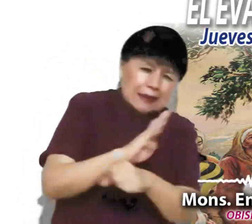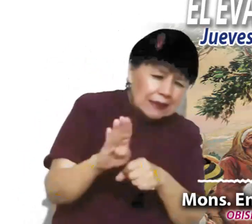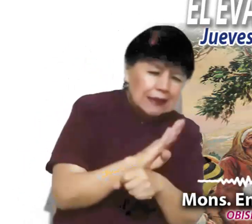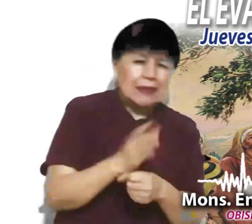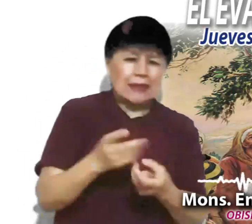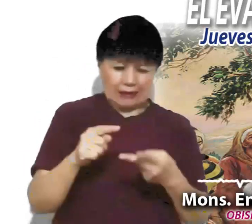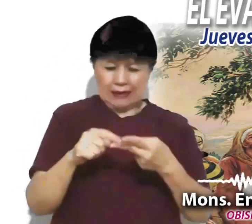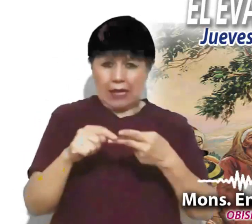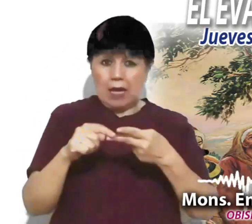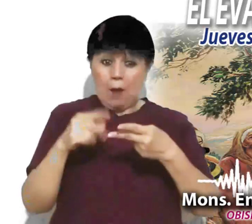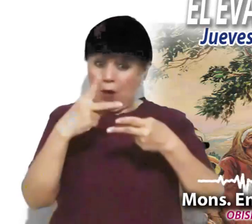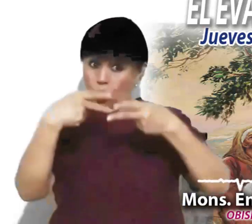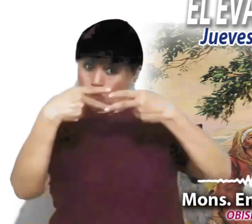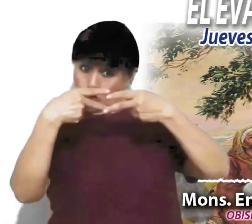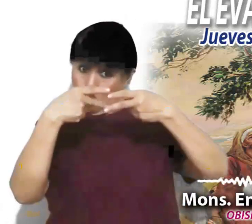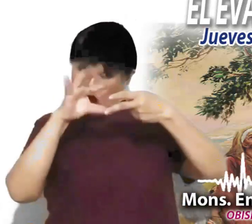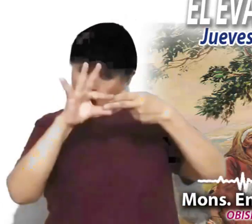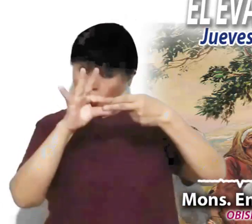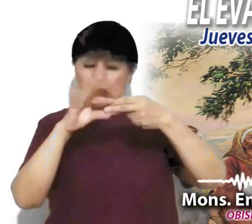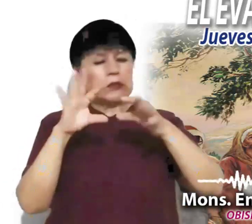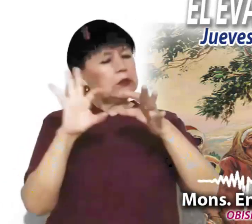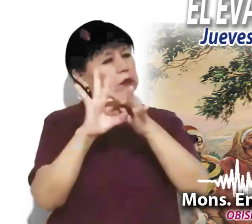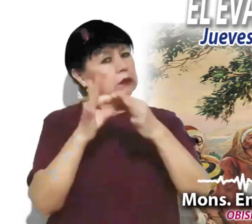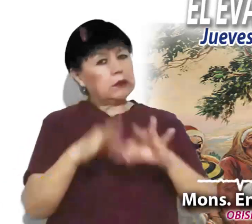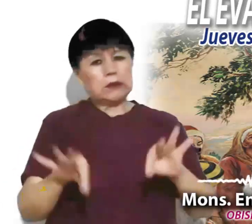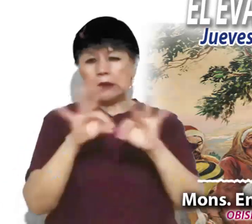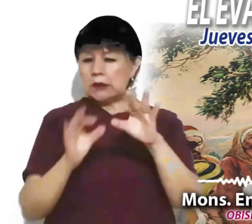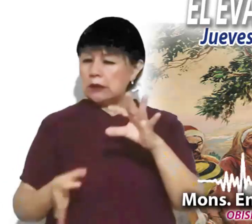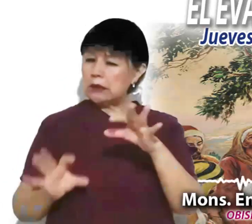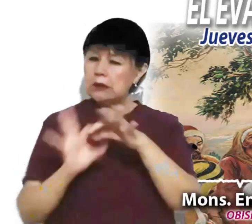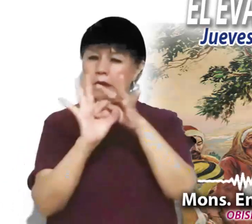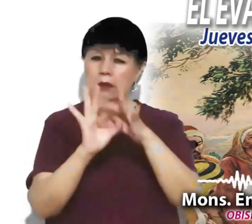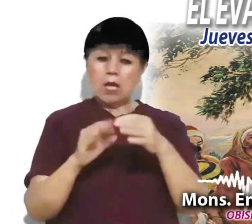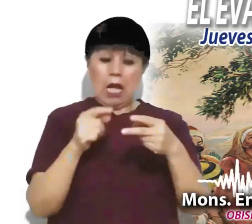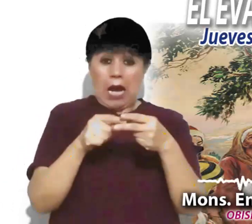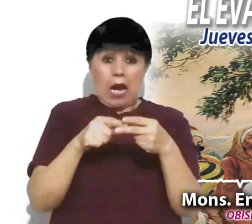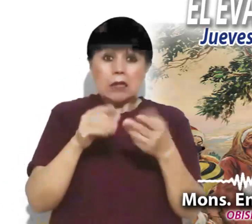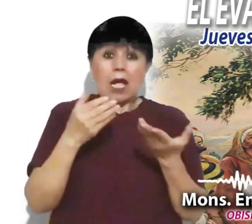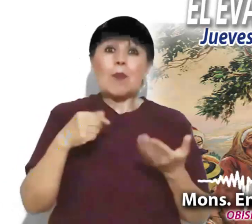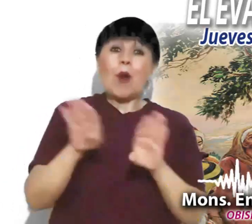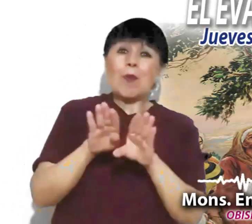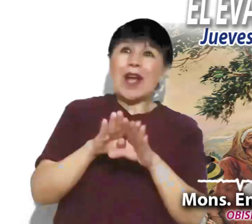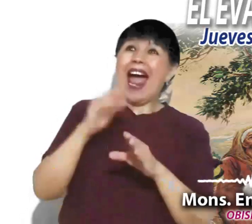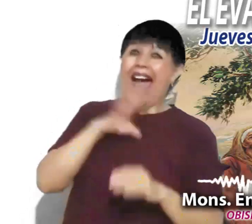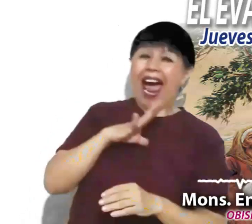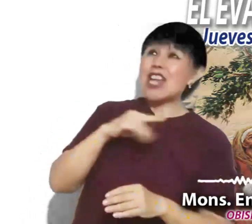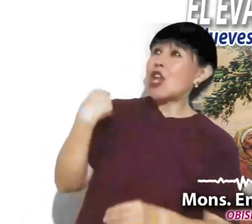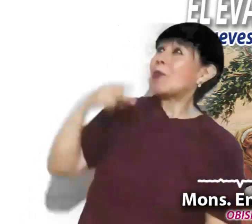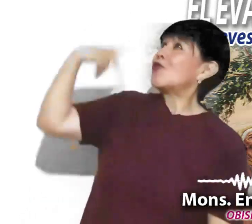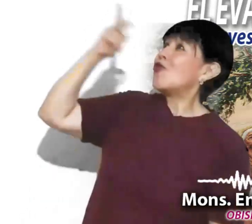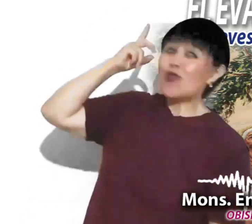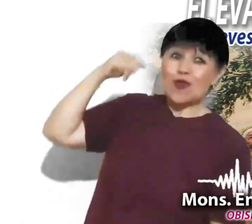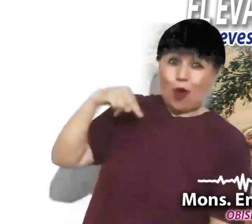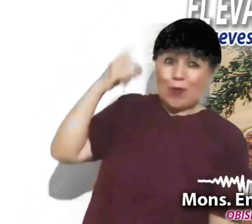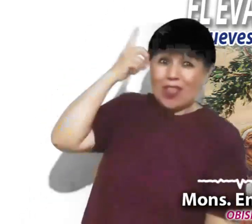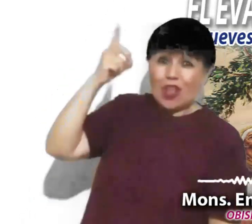personas. Pero una y otra se implican mutuamente. No puede haber verdadera santificación del nombre de